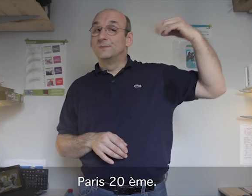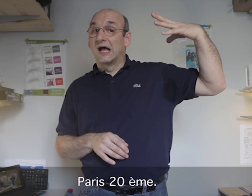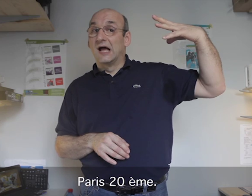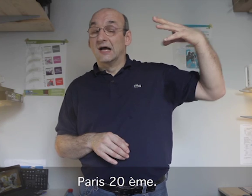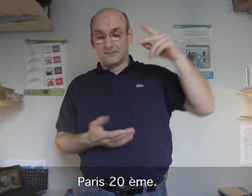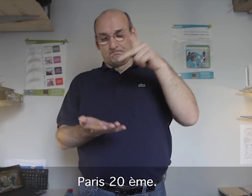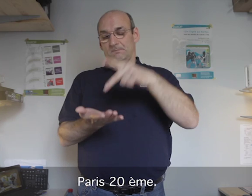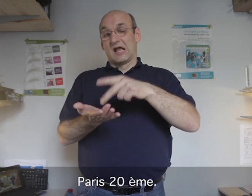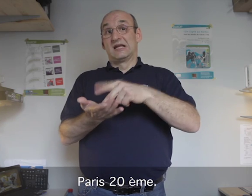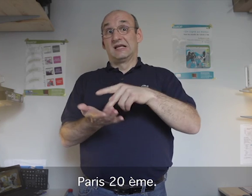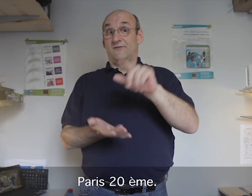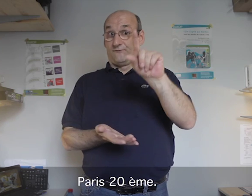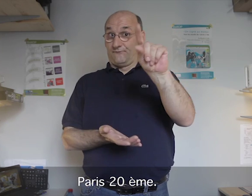Paris 20ème